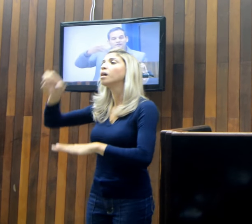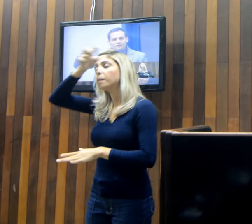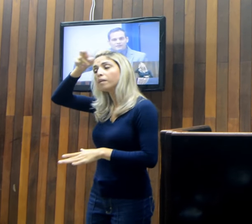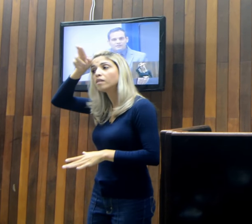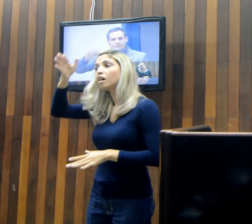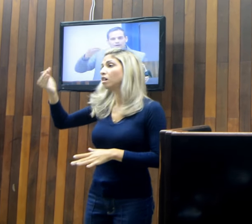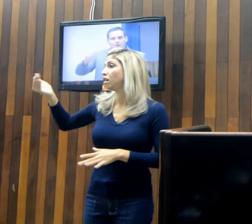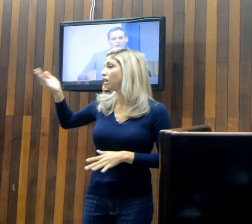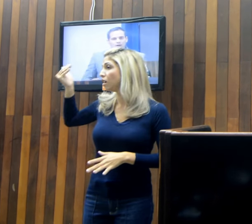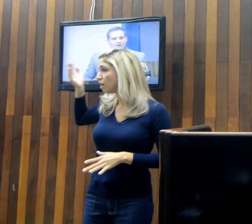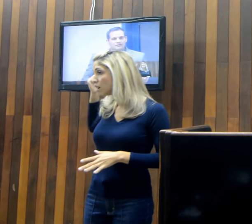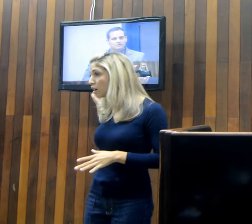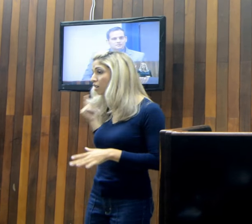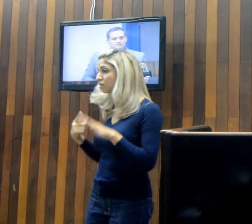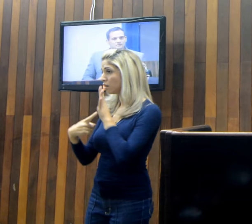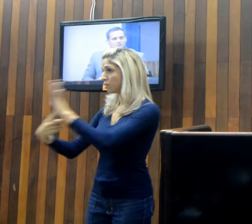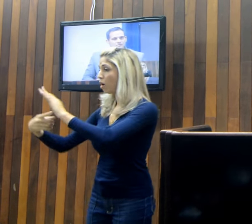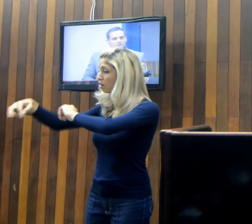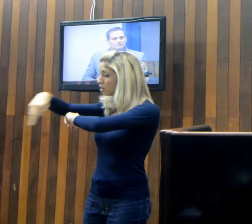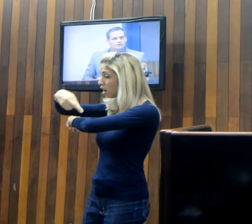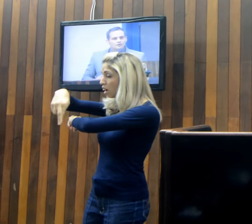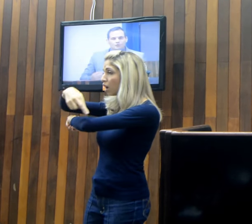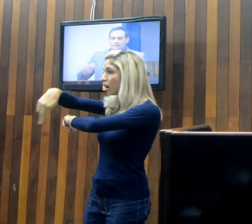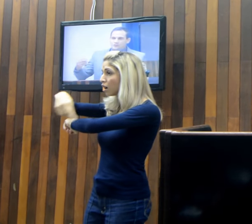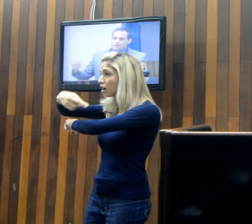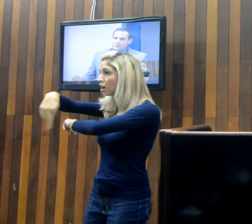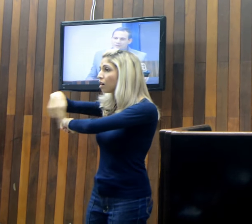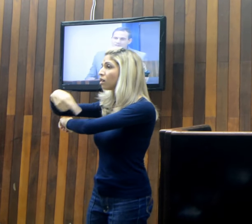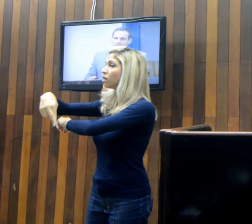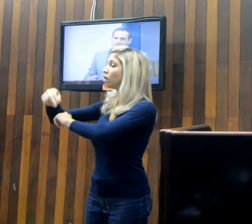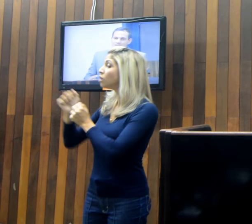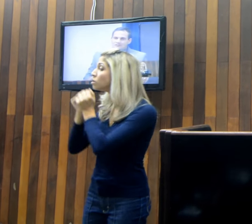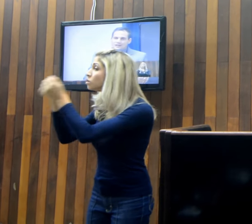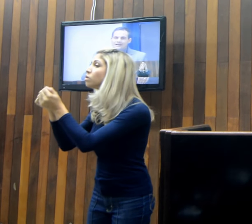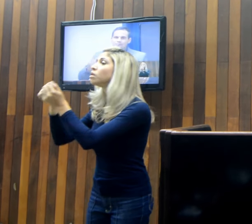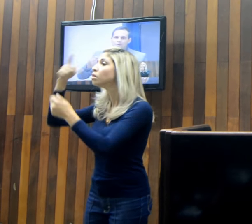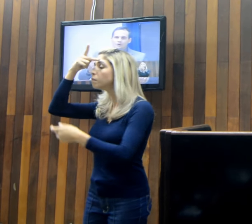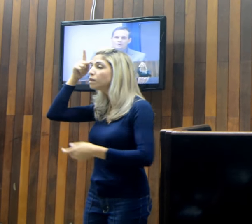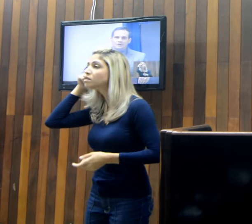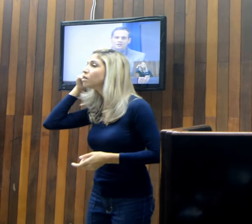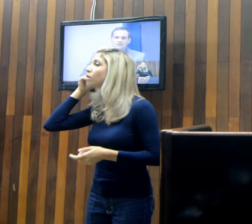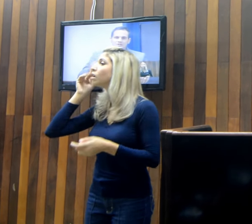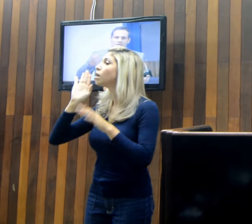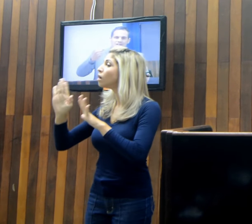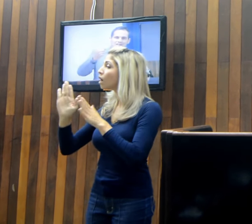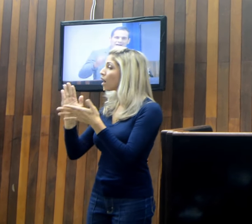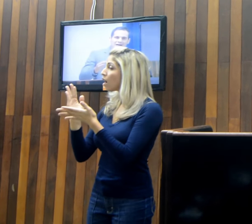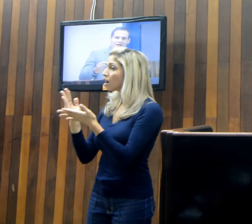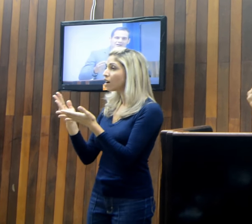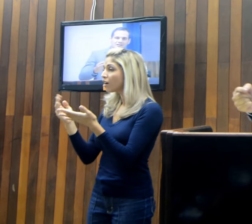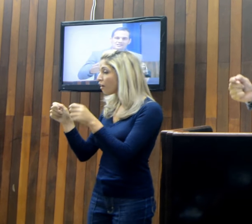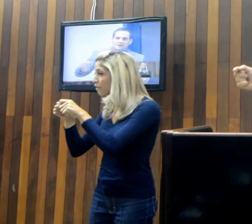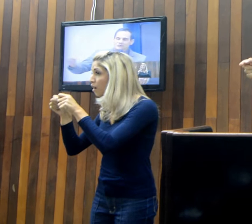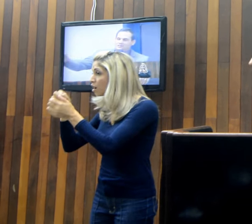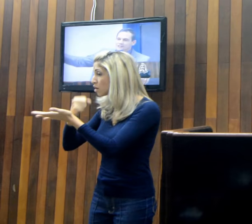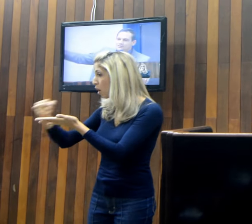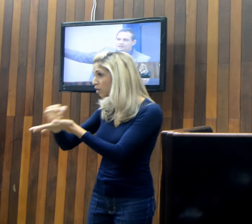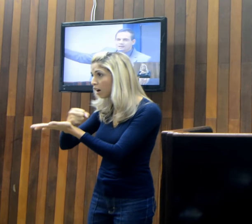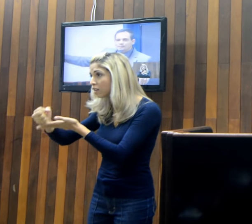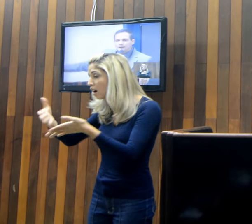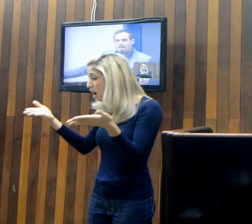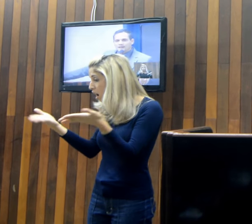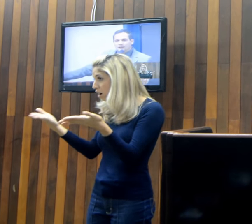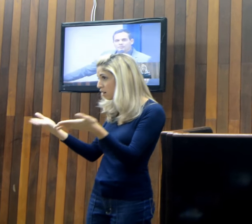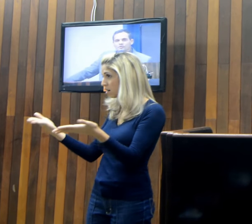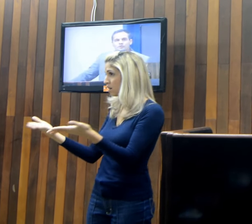ex-prefeito vai para a rua com pessoas que acabou de contratar e está usando na sua